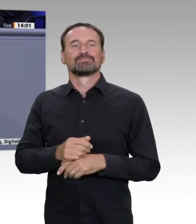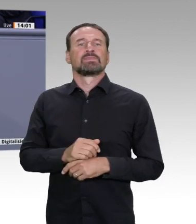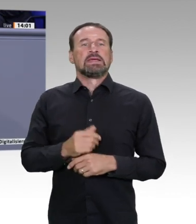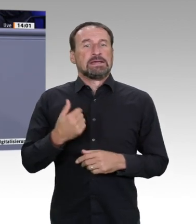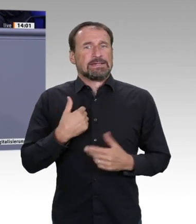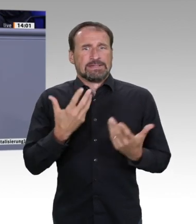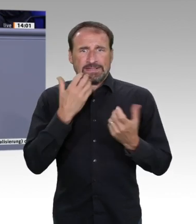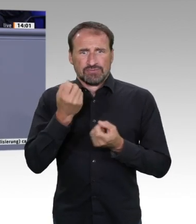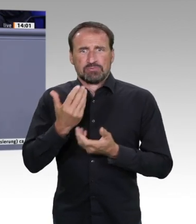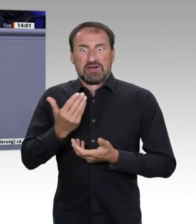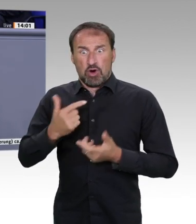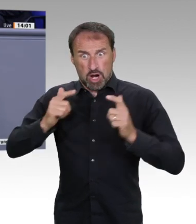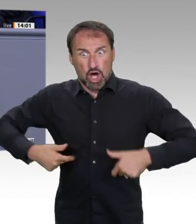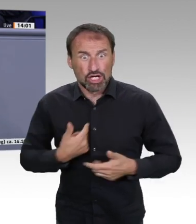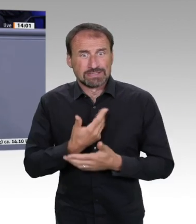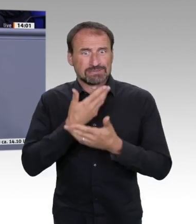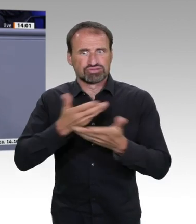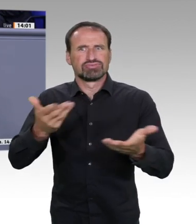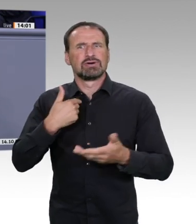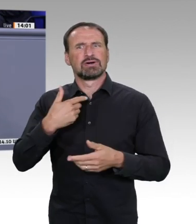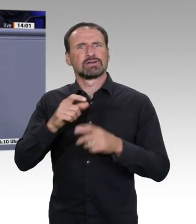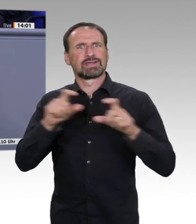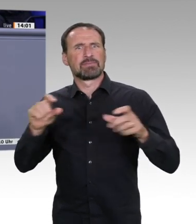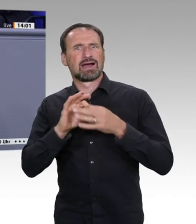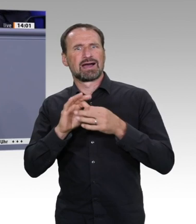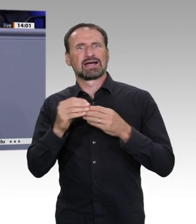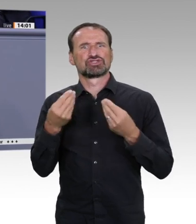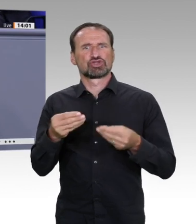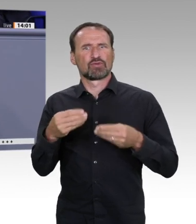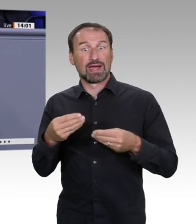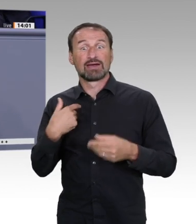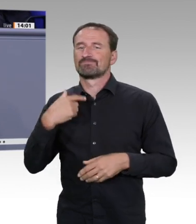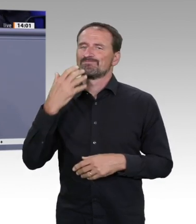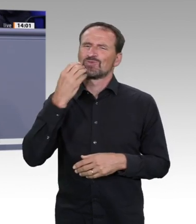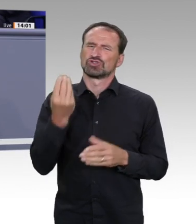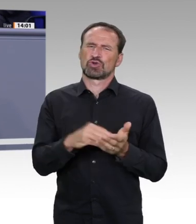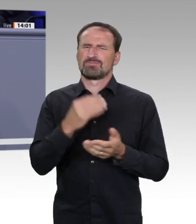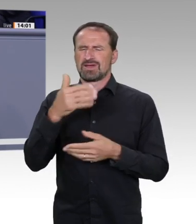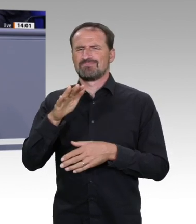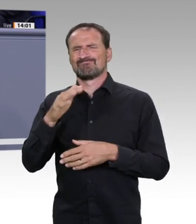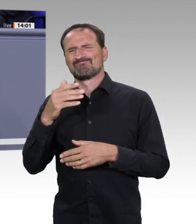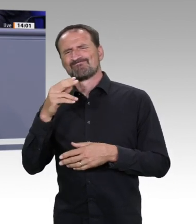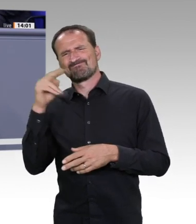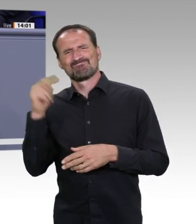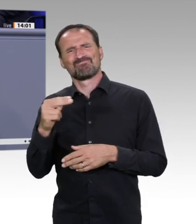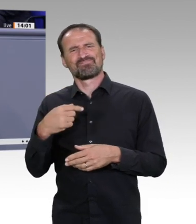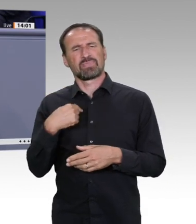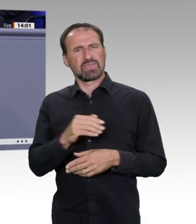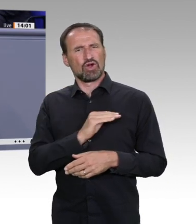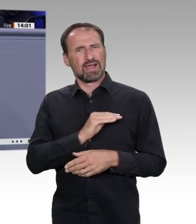mir überlegt, werde ich mal ein bisschen deutlich versuchen zu sagen, auch im Hinblick auf das, was heute Vormittag und gestern